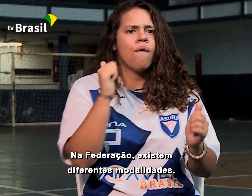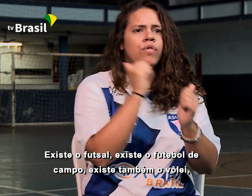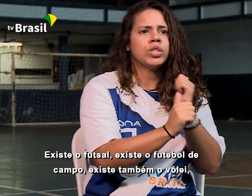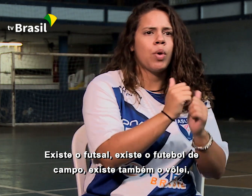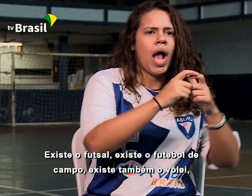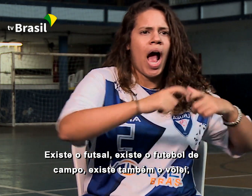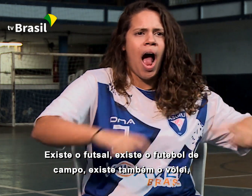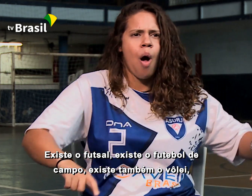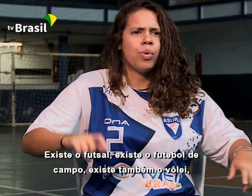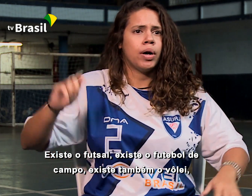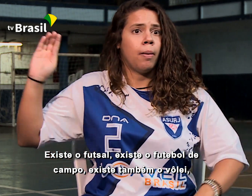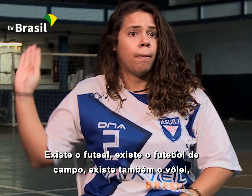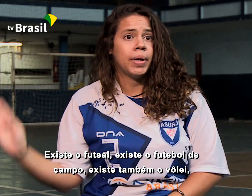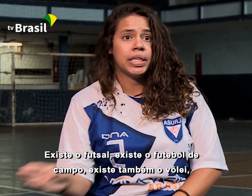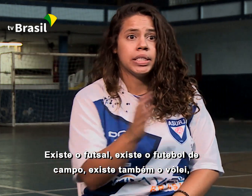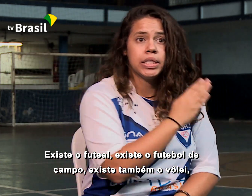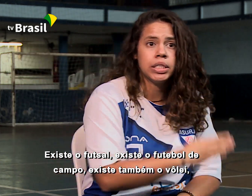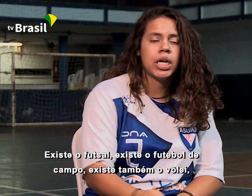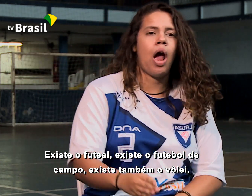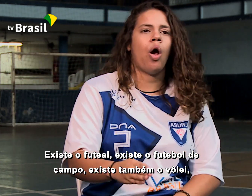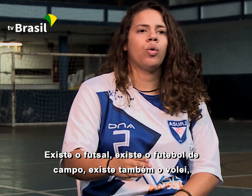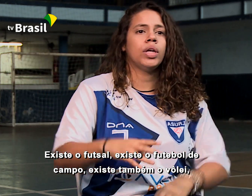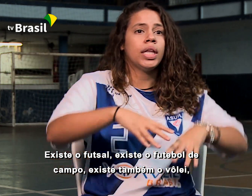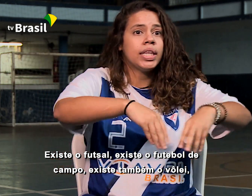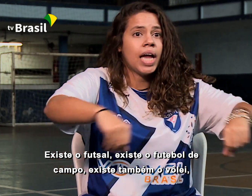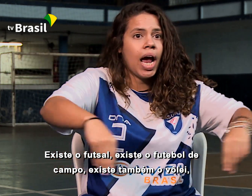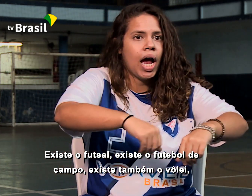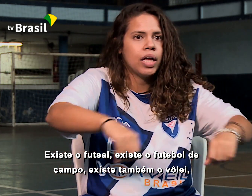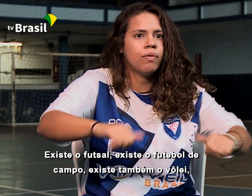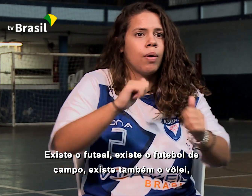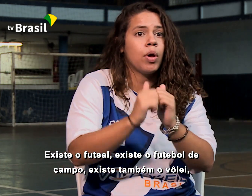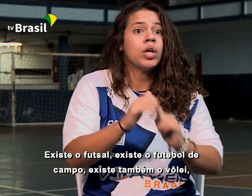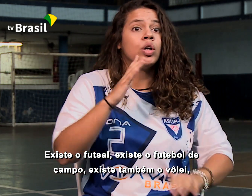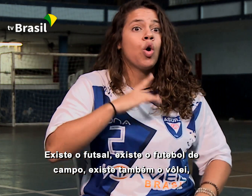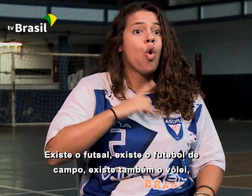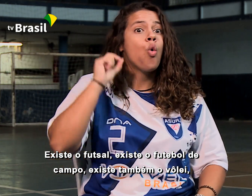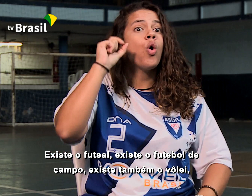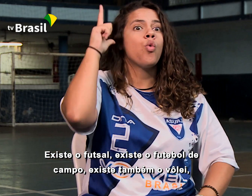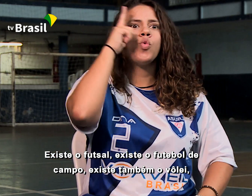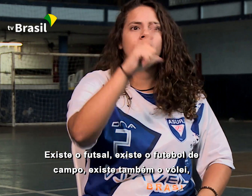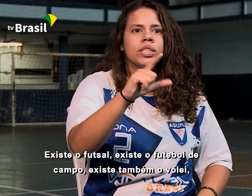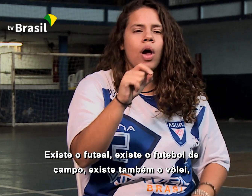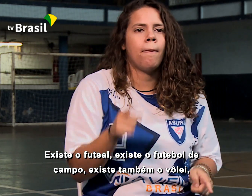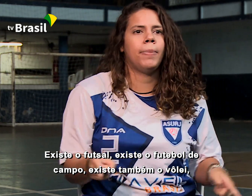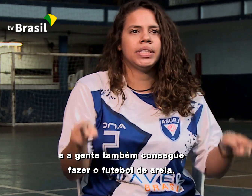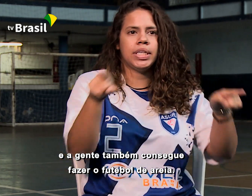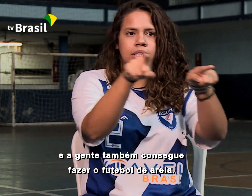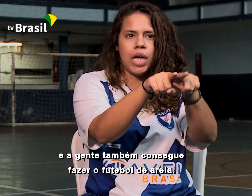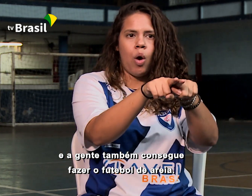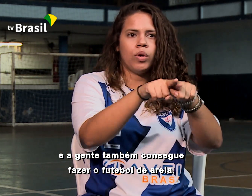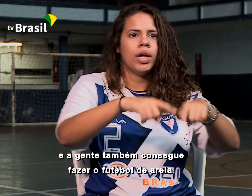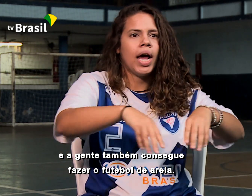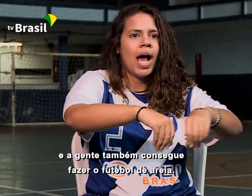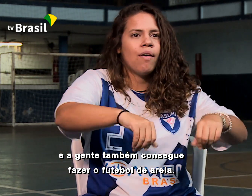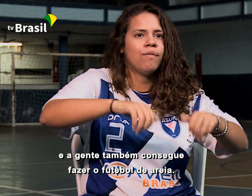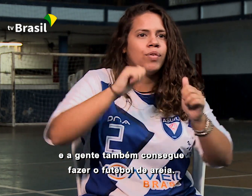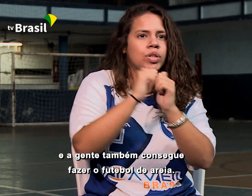Existe o futsal, existe o futebol de campo, existe também o vôlei. E a gente também consegue